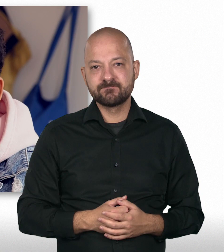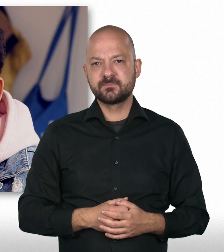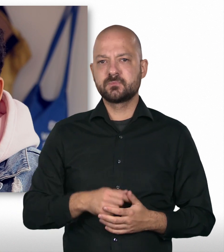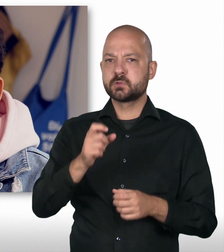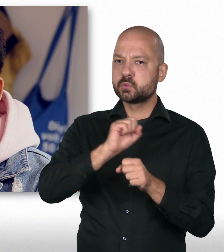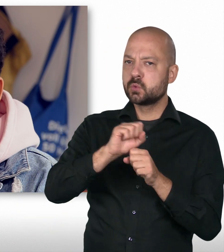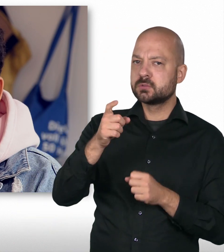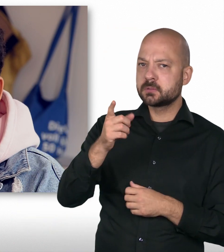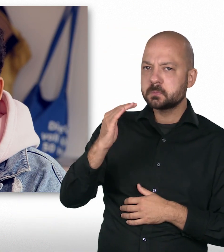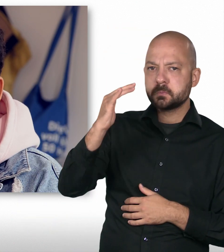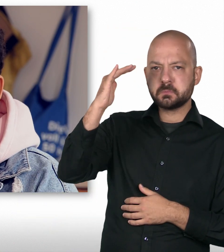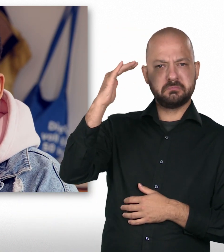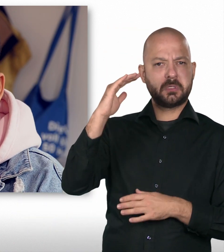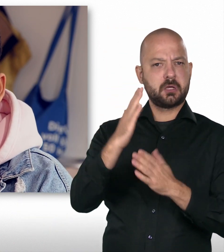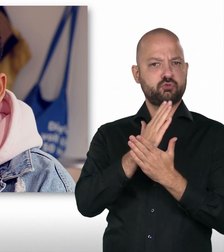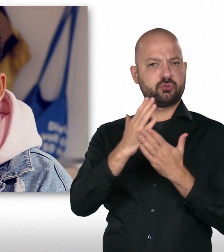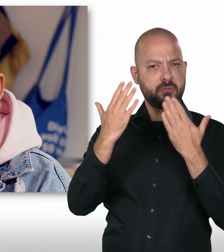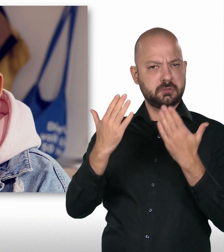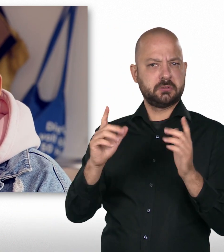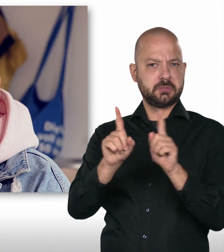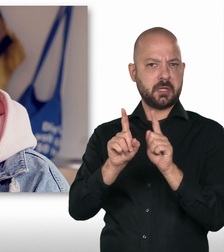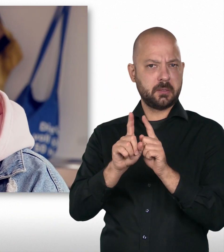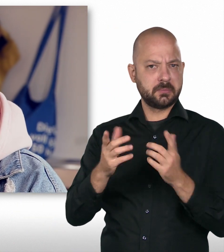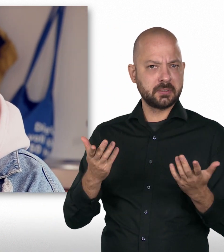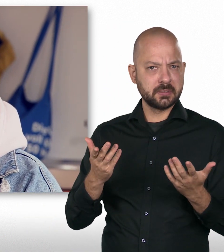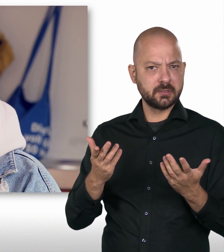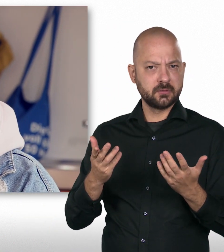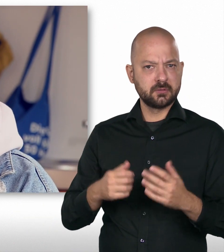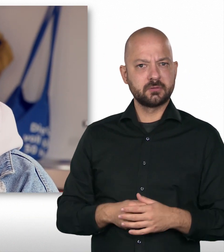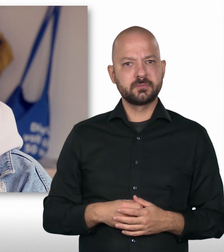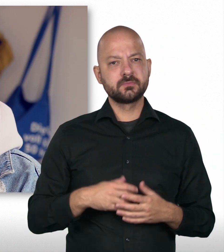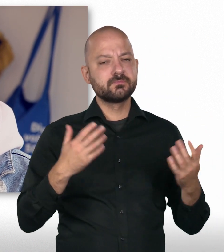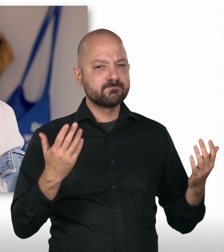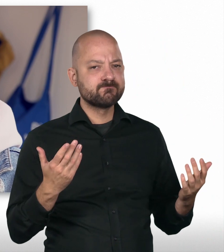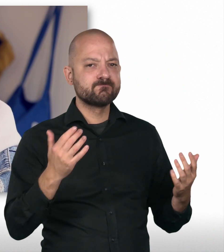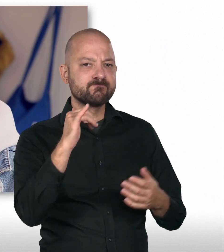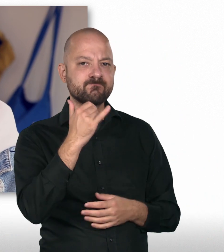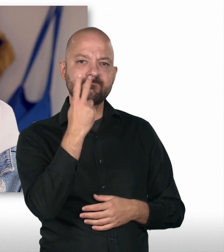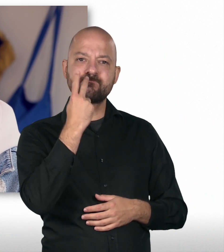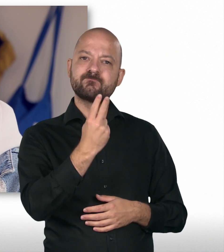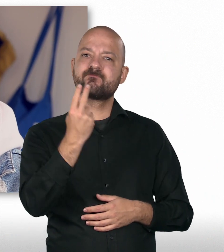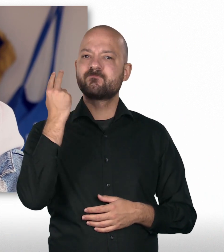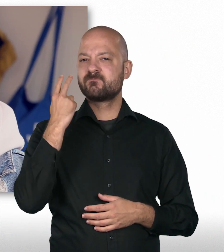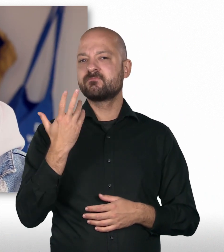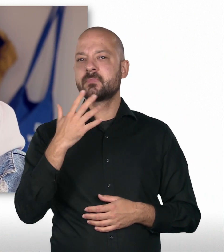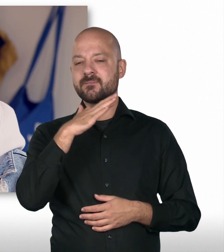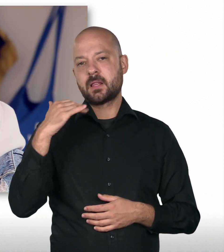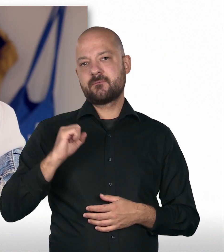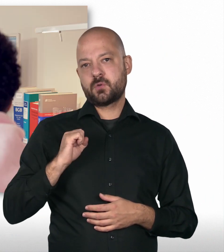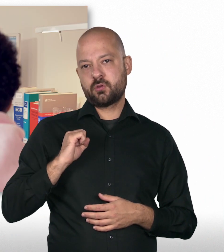positiv für die Karriere. Aber trotzdem hast du dich jetzt als Erwachsener dazu entschieden, das selber zu machen? Ja, rückblickend hatte das dann doch